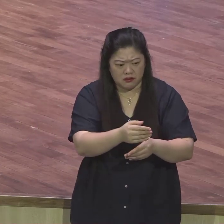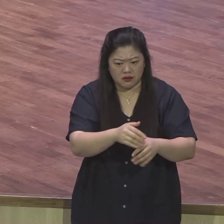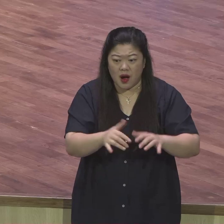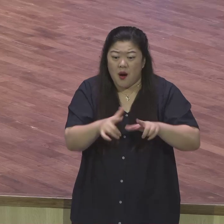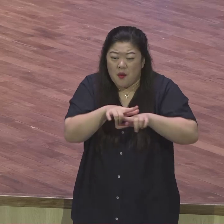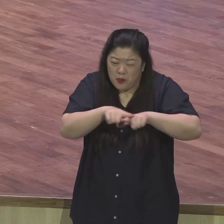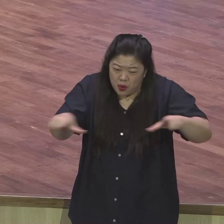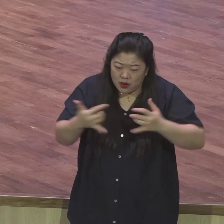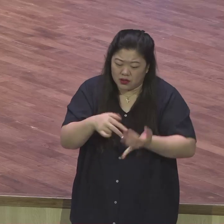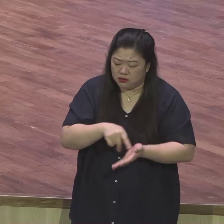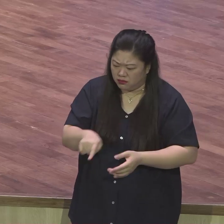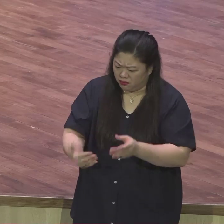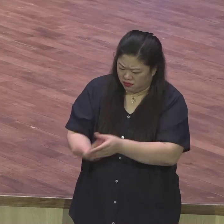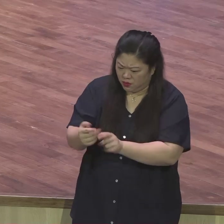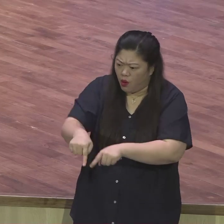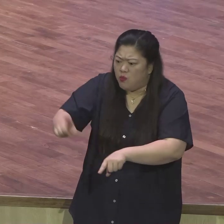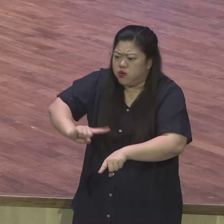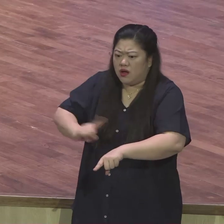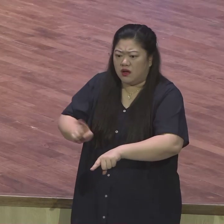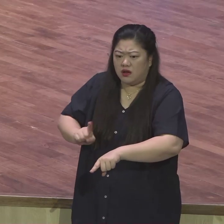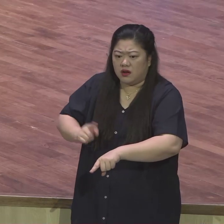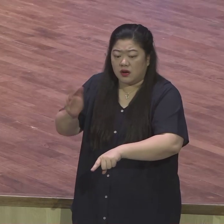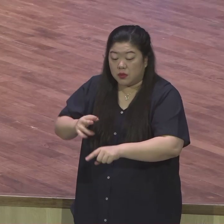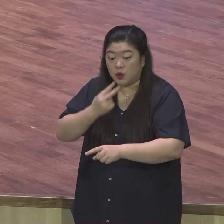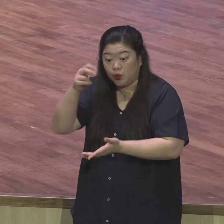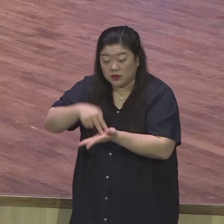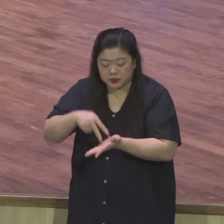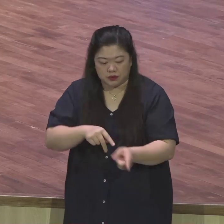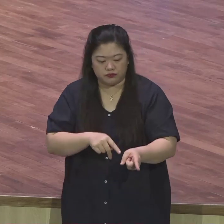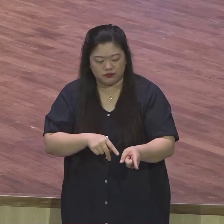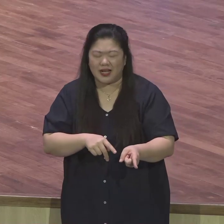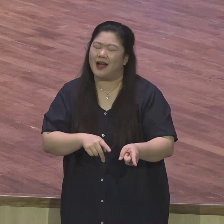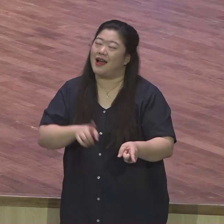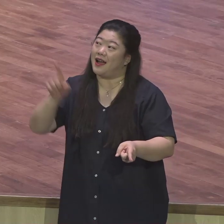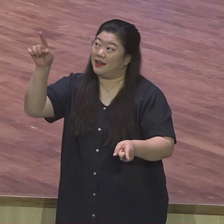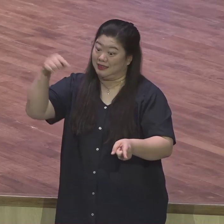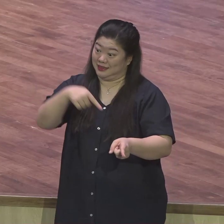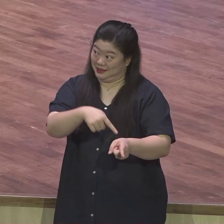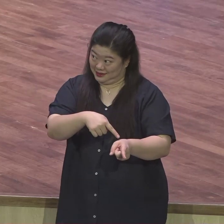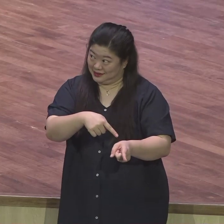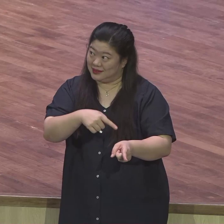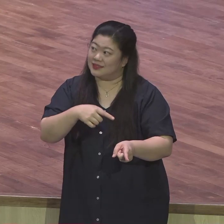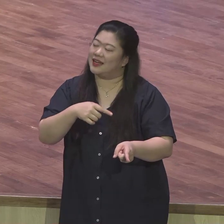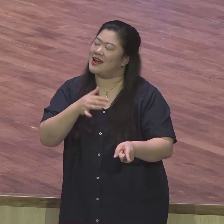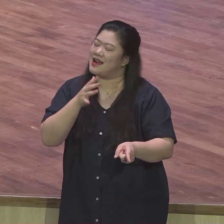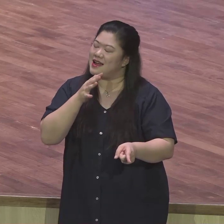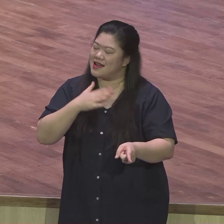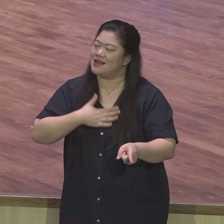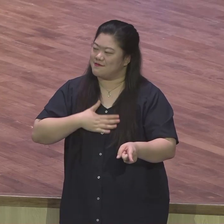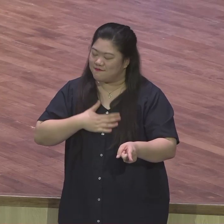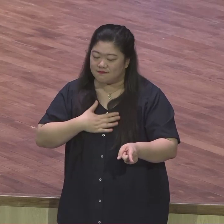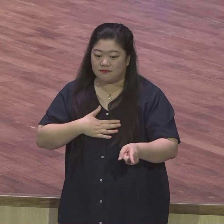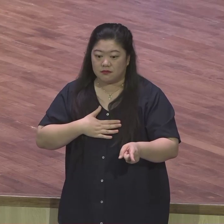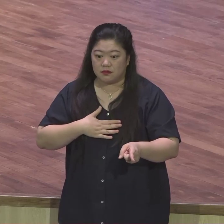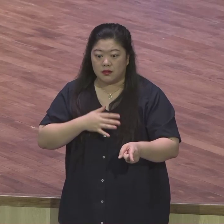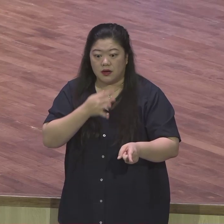하나님의 절대주권은요 다른 것보다 구원의 교획에 초침 맞춰져 있다는 사실이에요. 하나님의